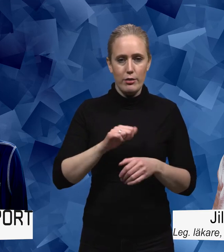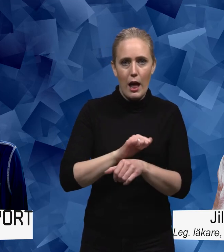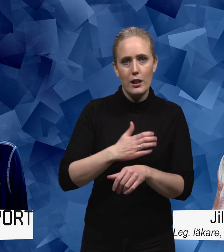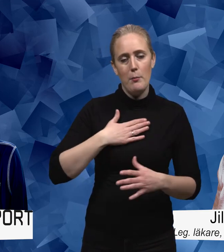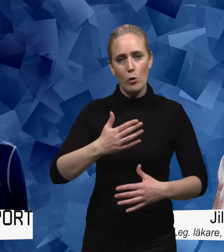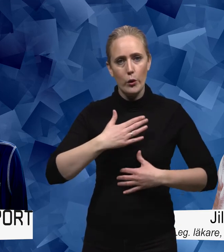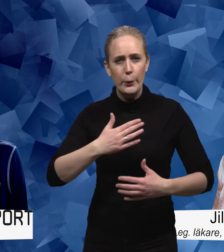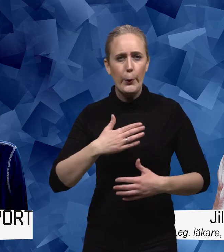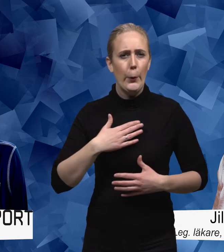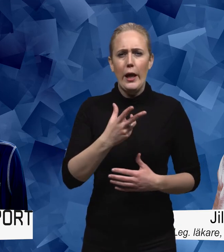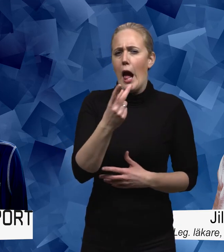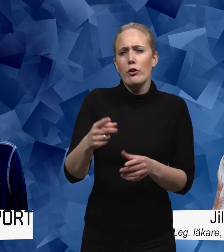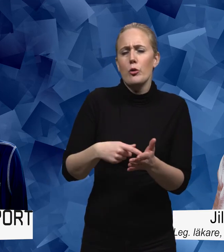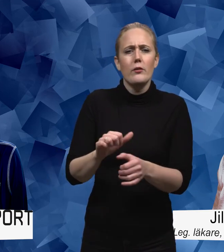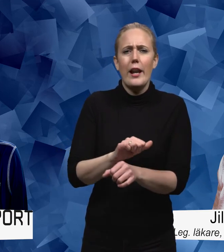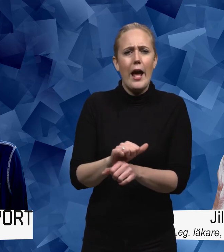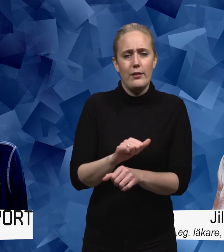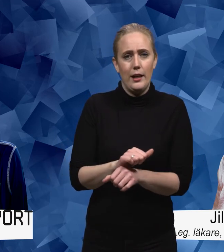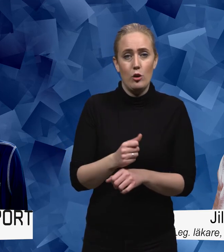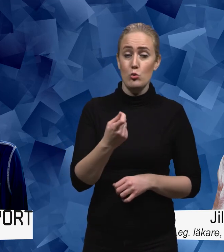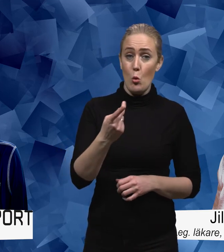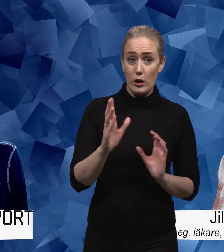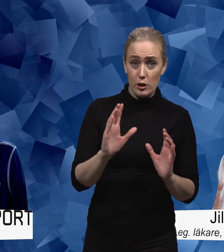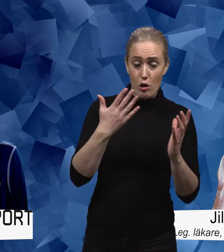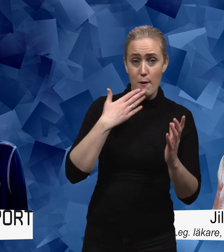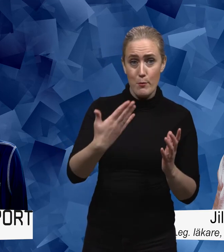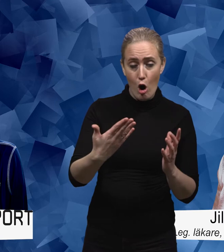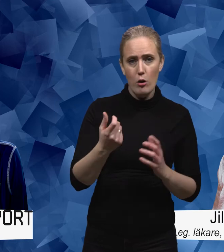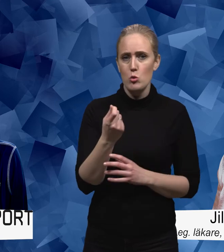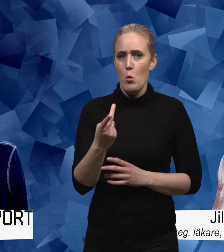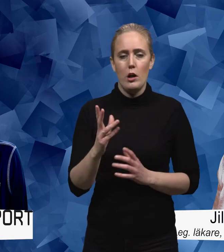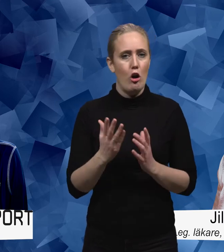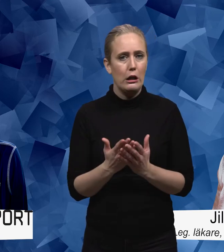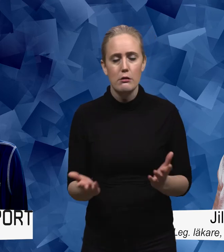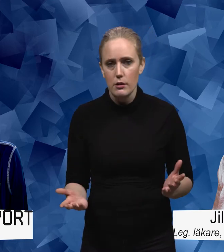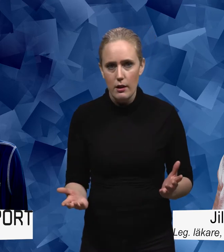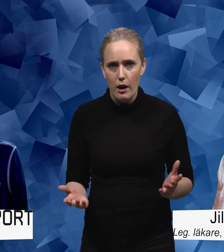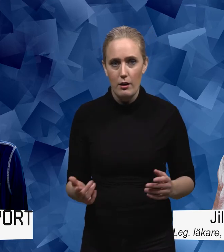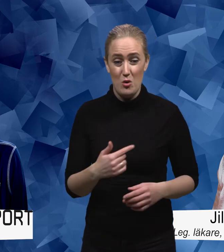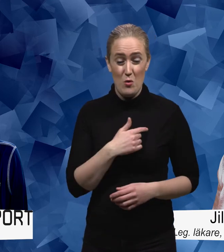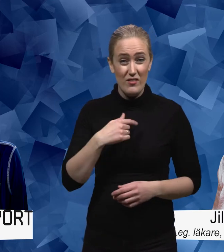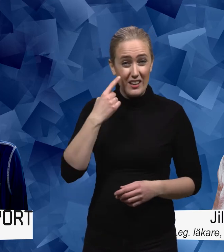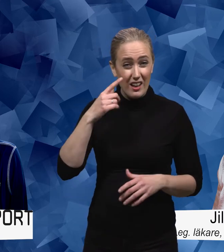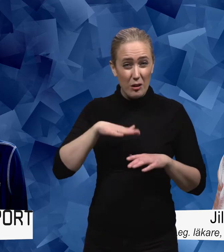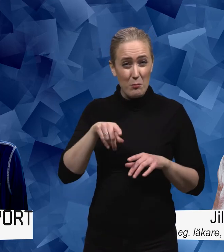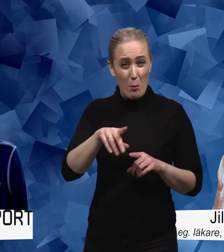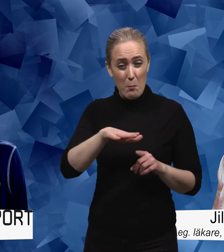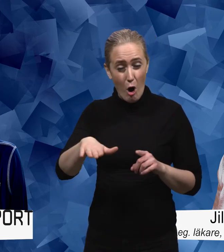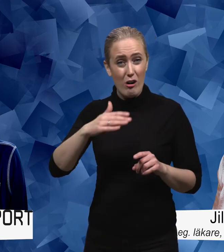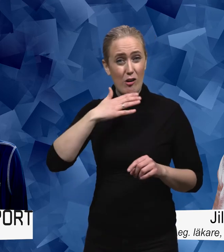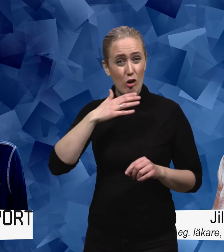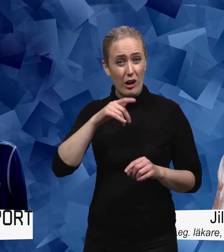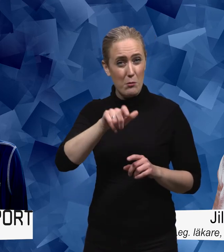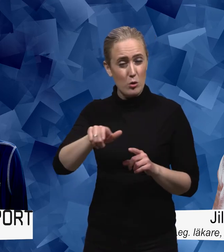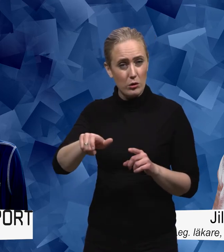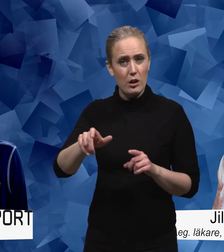annan träning eller vad det kan handla om för någonting en del kommer att klara det andra inte och pratar vi om barn och unga så